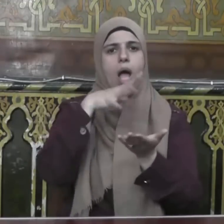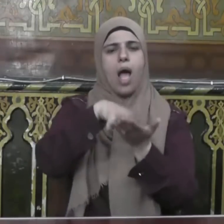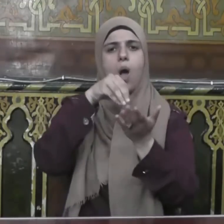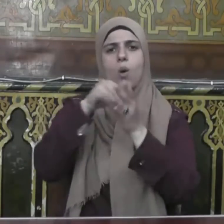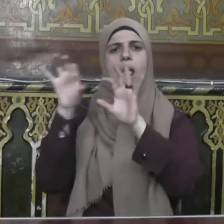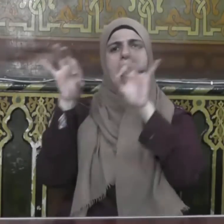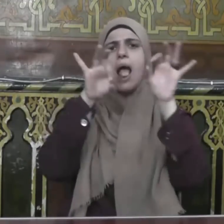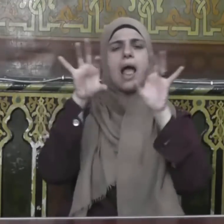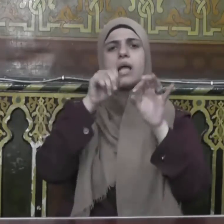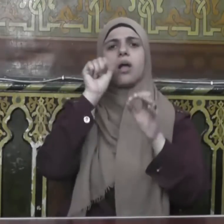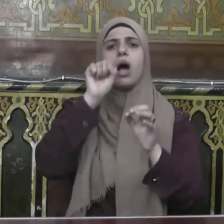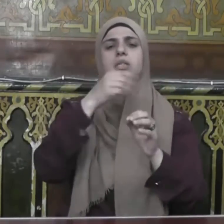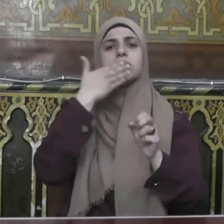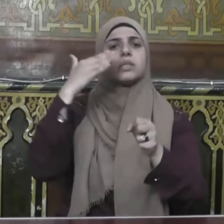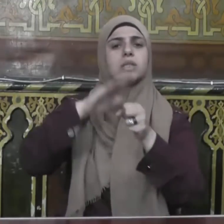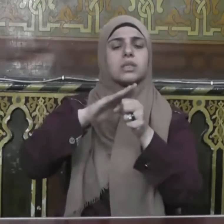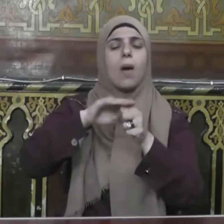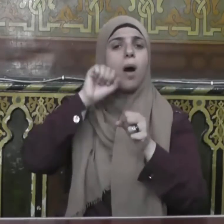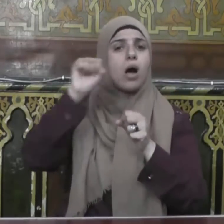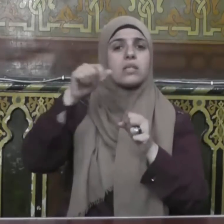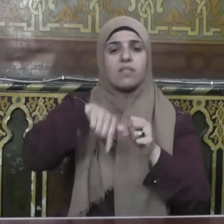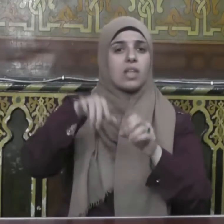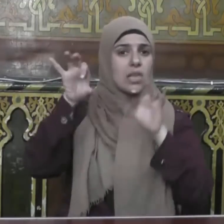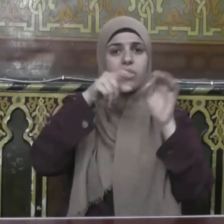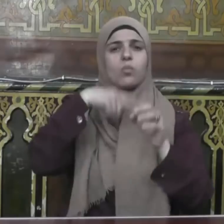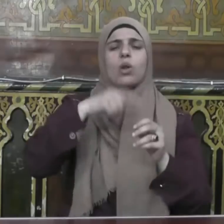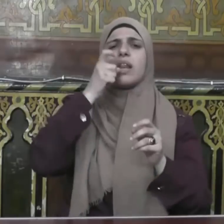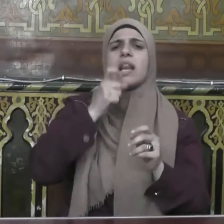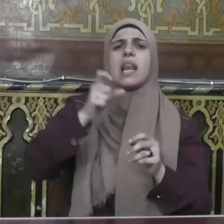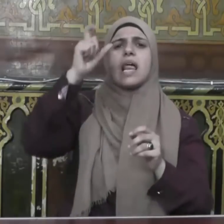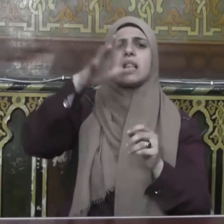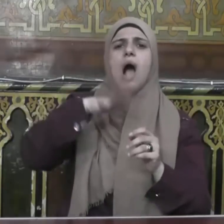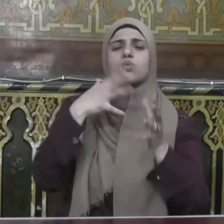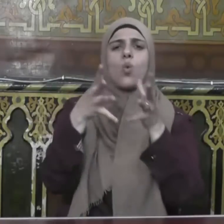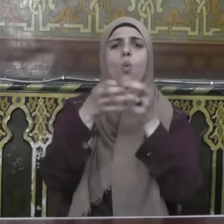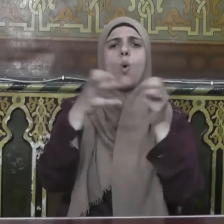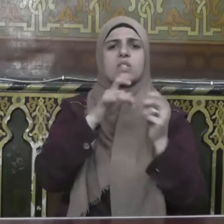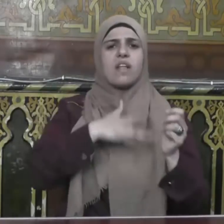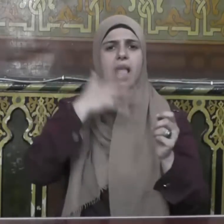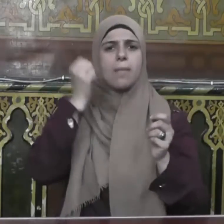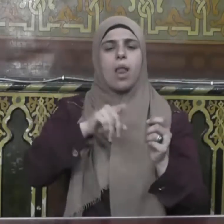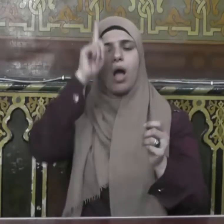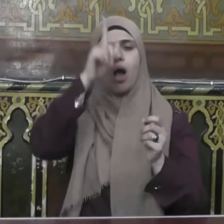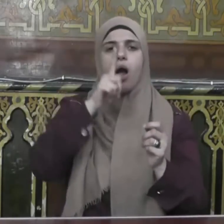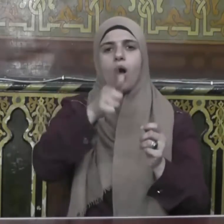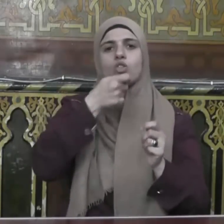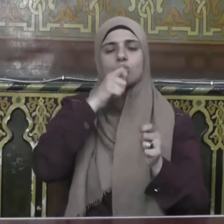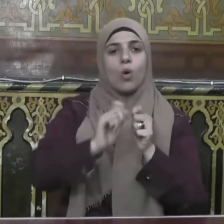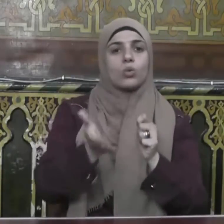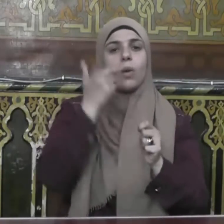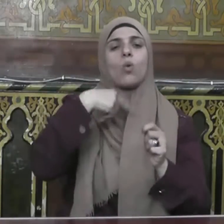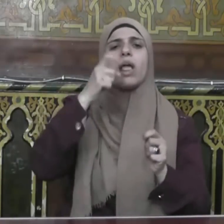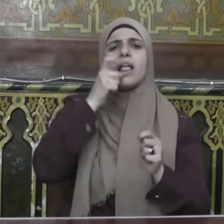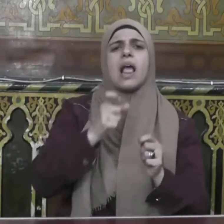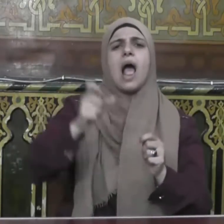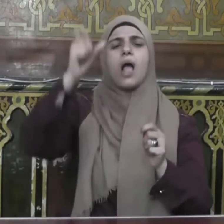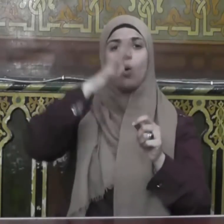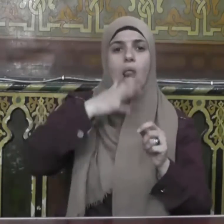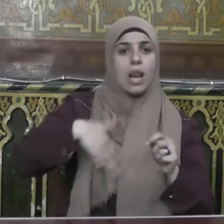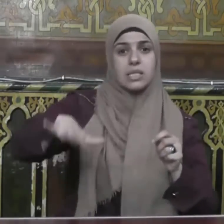الصيام في القرآن الكريم بالنداء بوصف الإيمان فقال سبحانه يا أيها الذين آمنوا